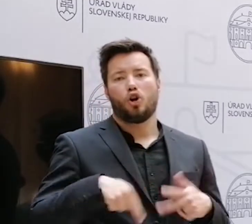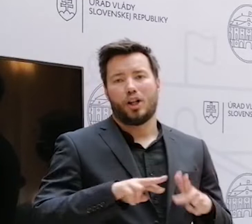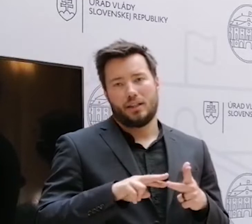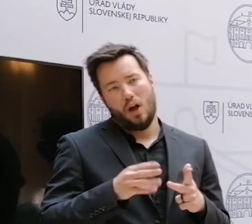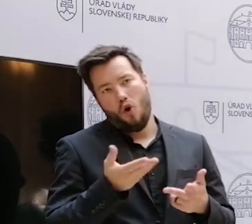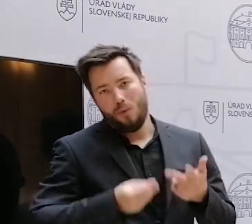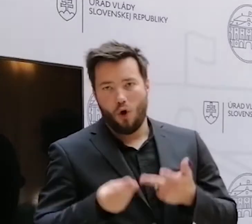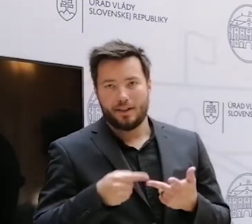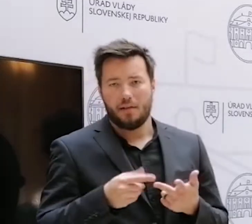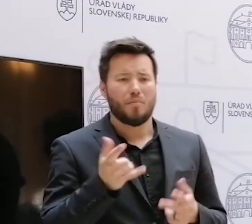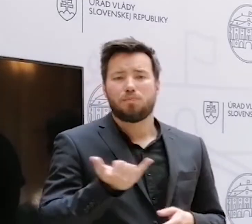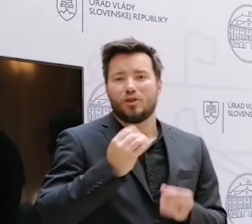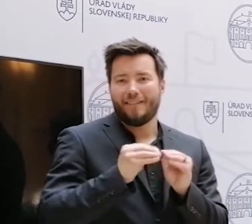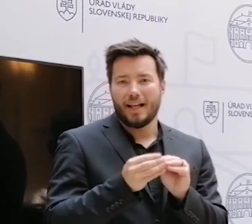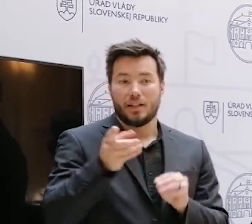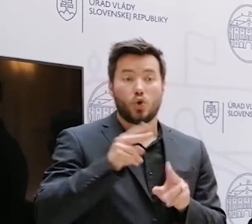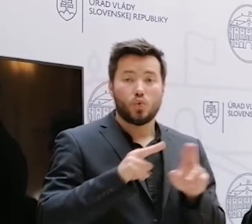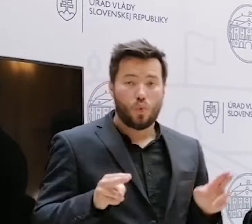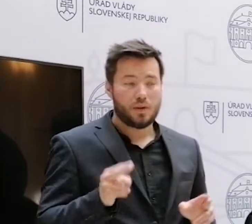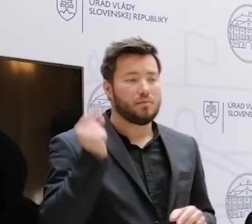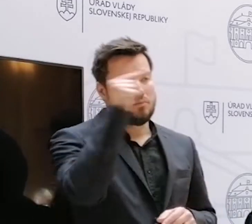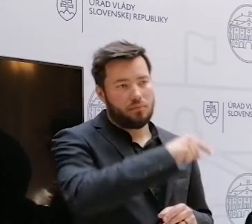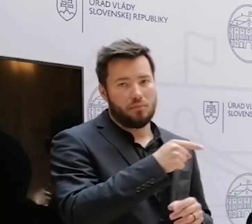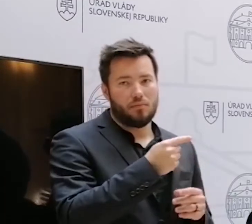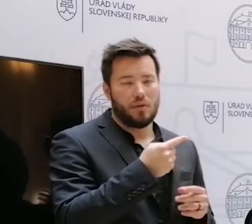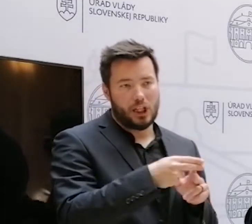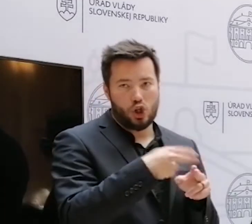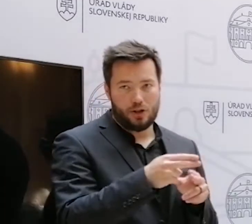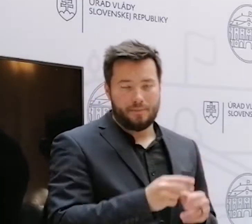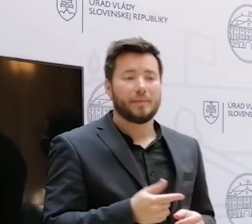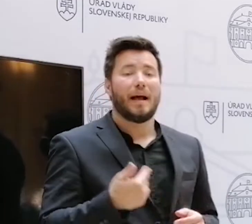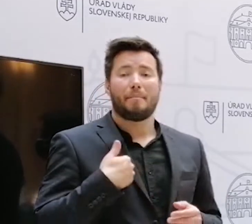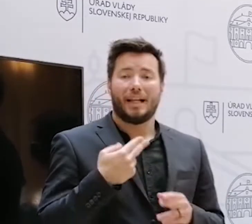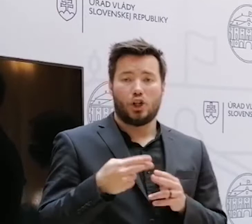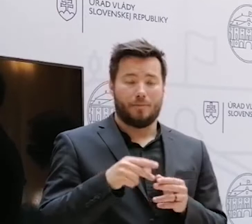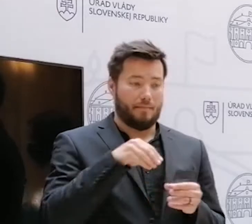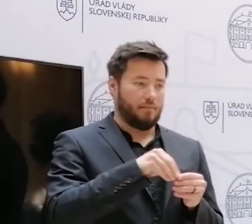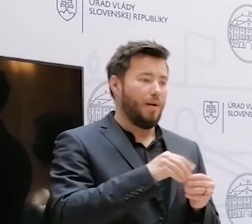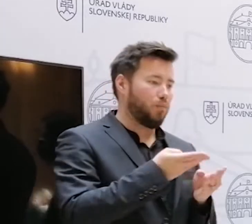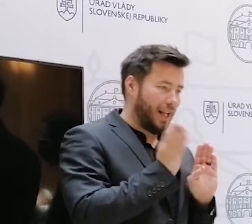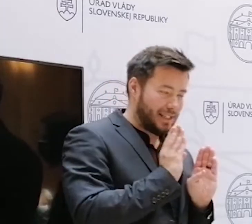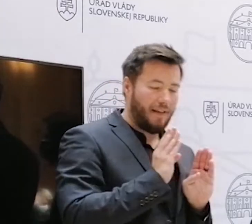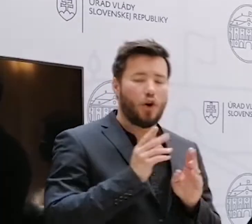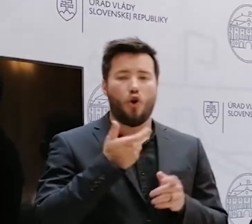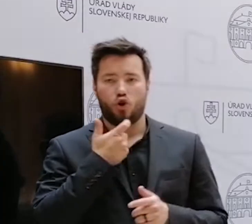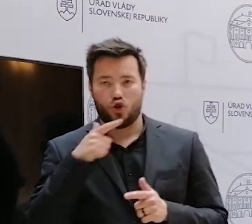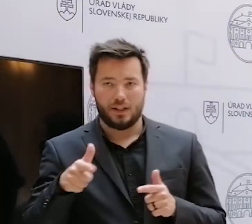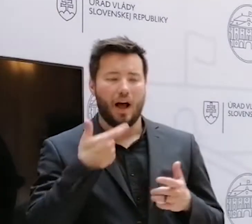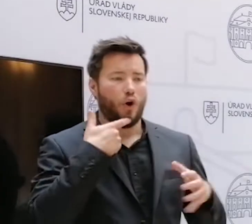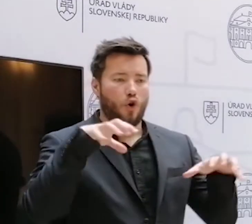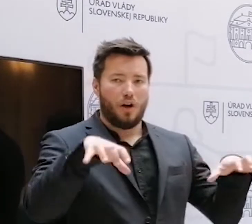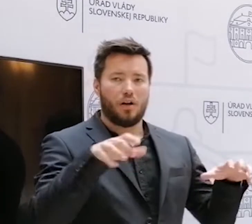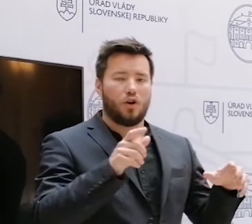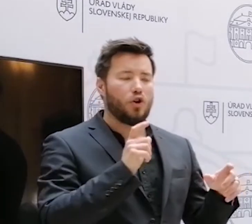ktorými sa človek stretáva, keď ide na súd. V rámci nich riešime, ako zorganizovať súdy v Bratislave a v Košiciach. Tam je dohoda na tom, že